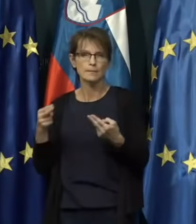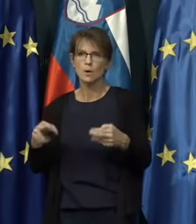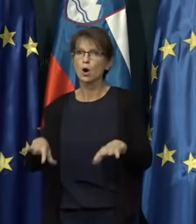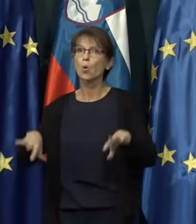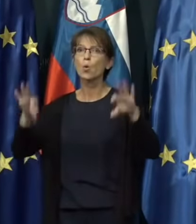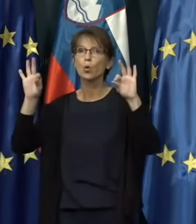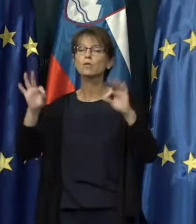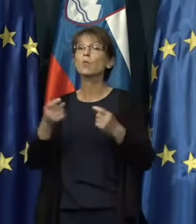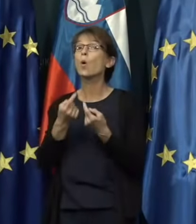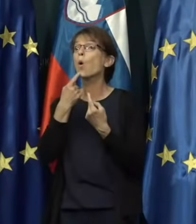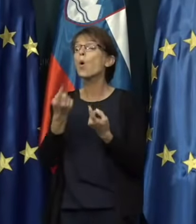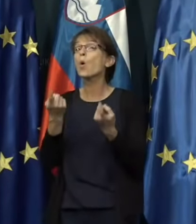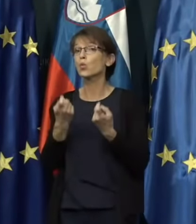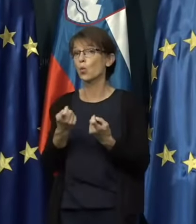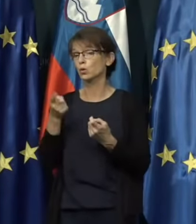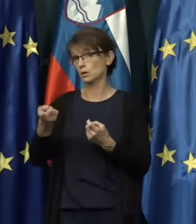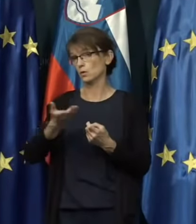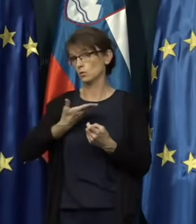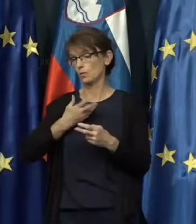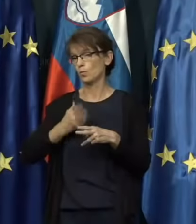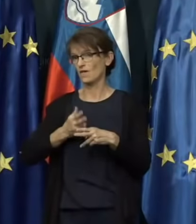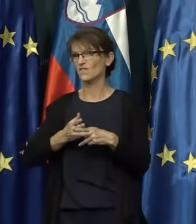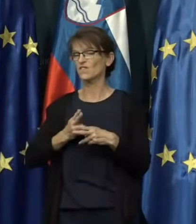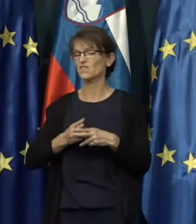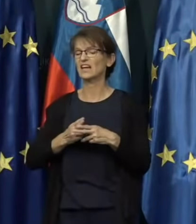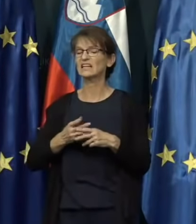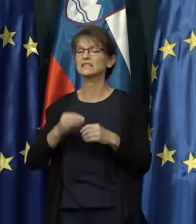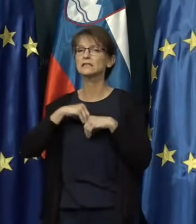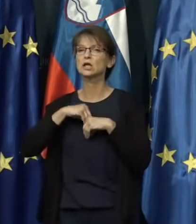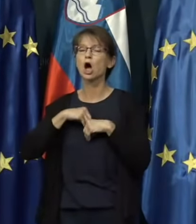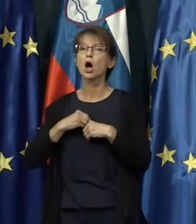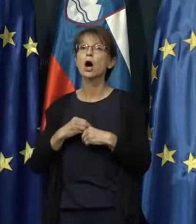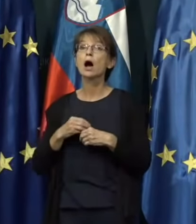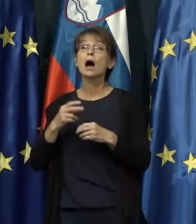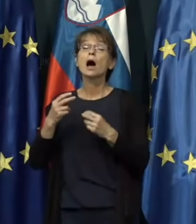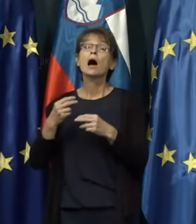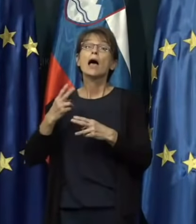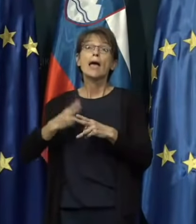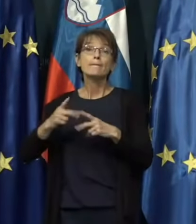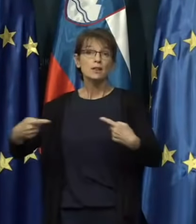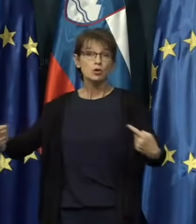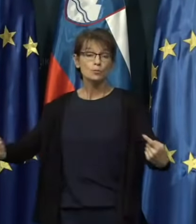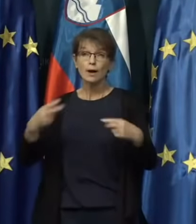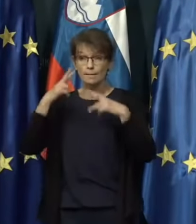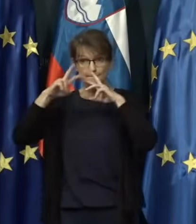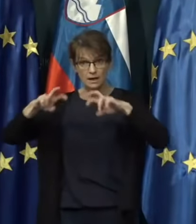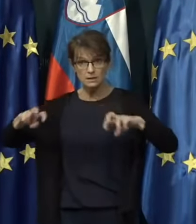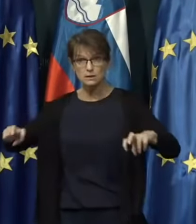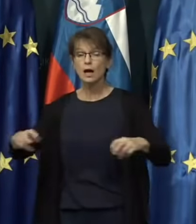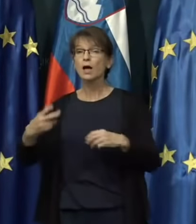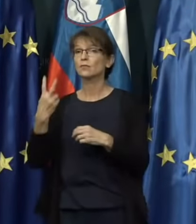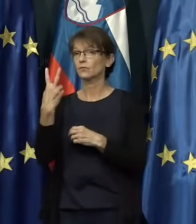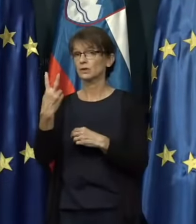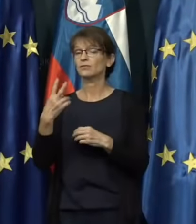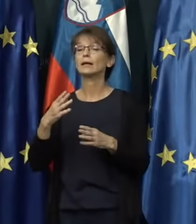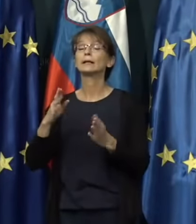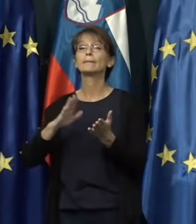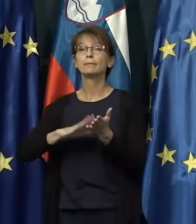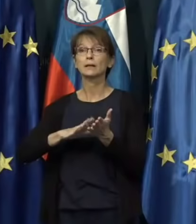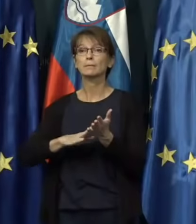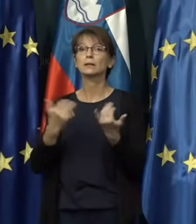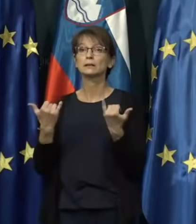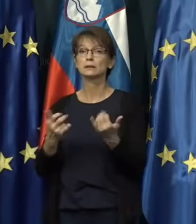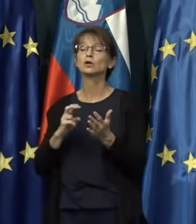ugotoviti, odkot je prišla infekcija, med tem, ko epidemiološka preiskava v dveh primerjih v tem